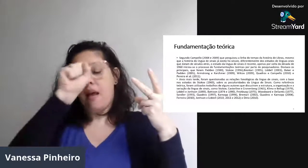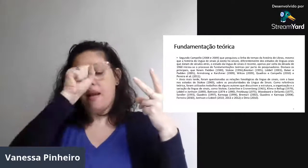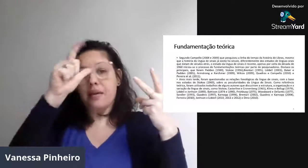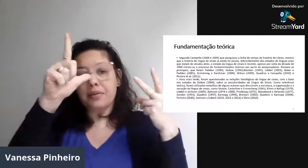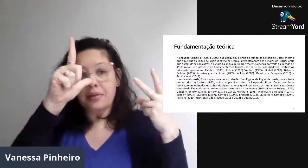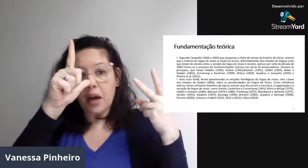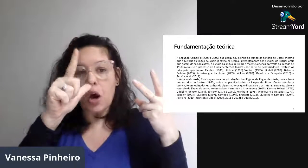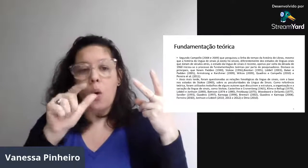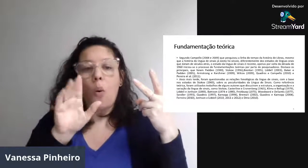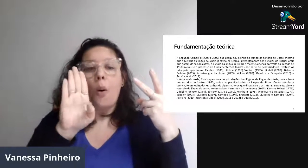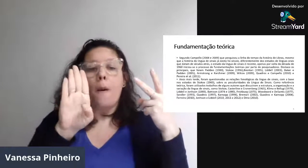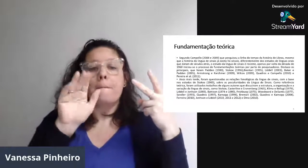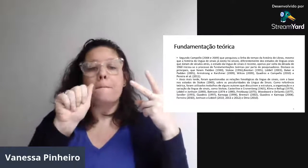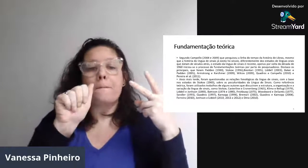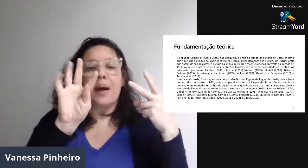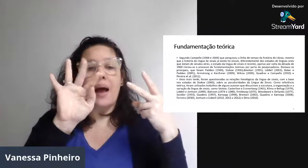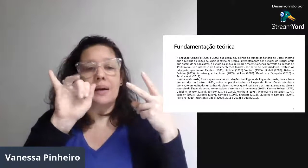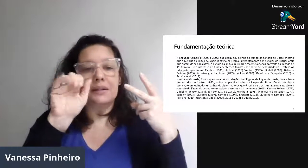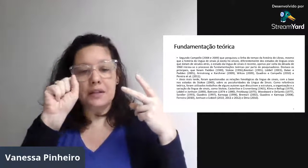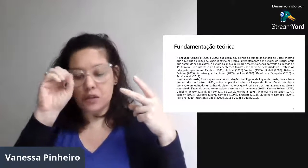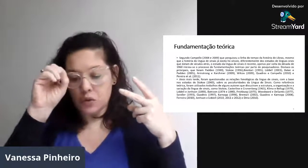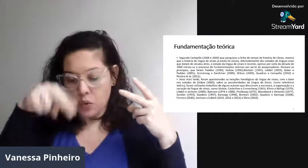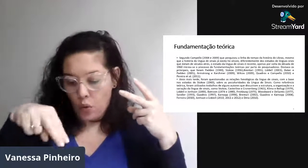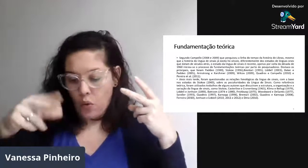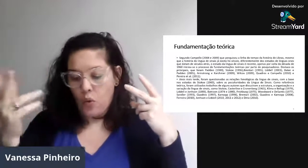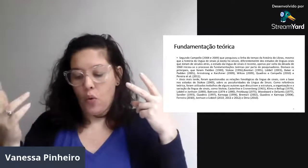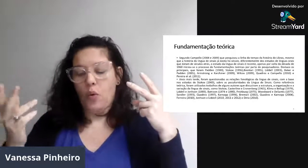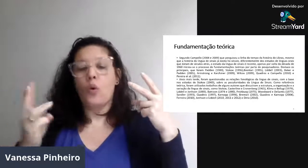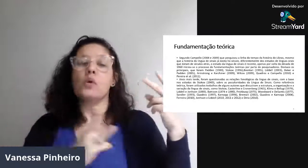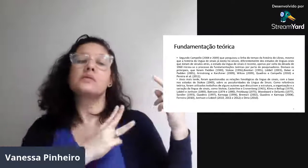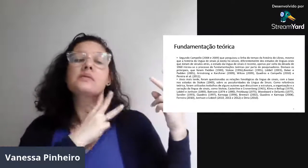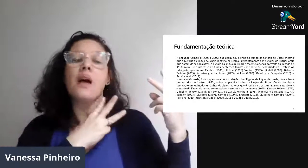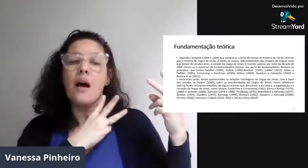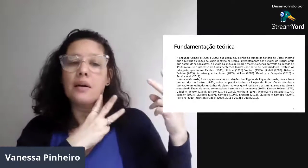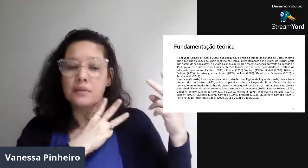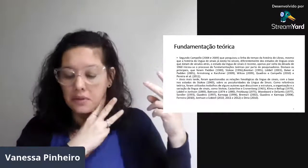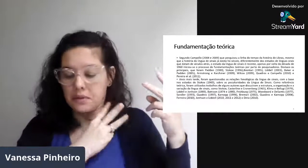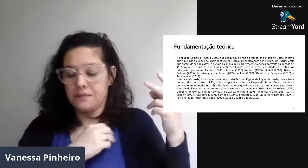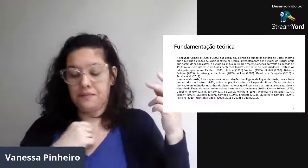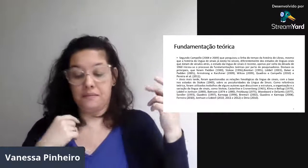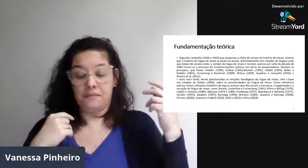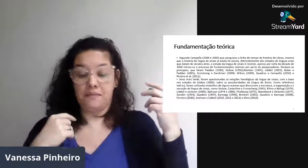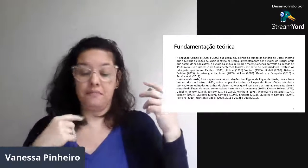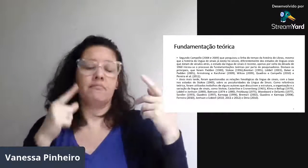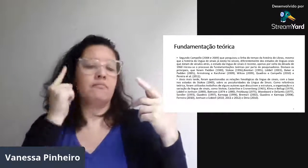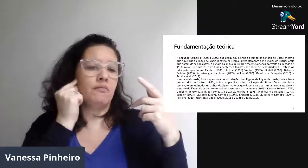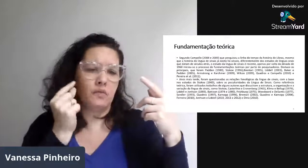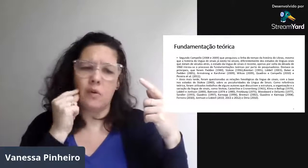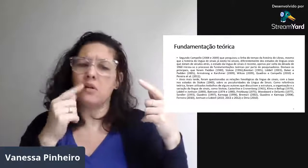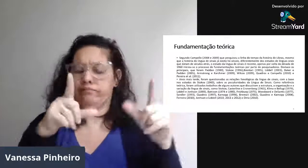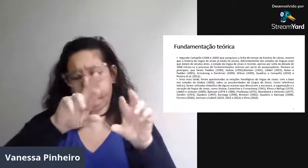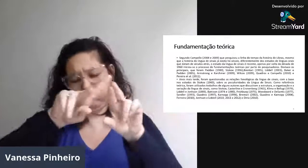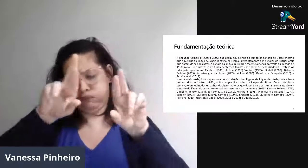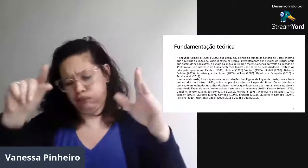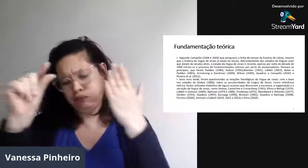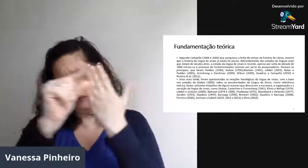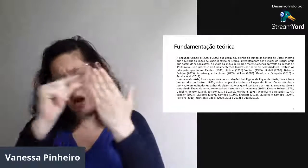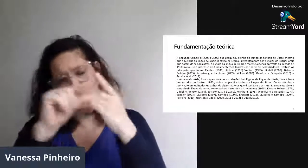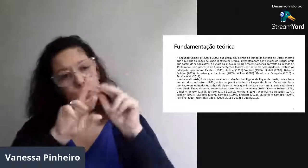É... Clima e Bullish... Lidl, Johnson, Batisson, Frisch,